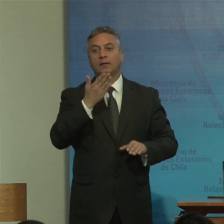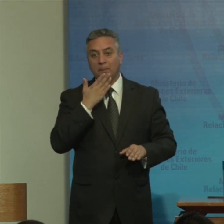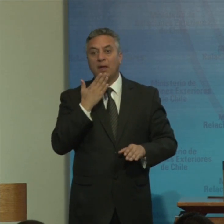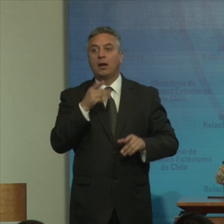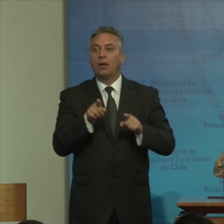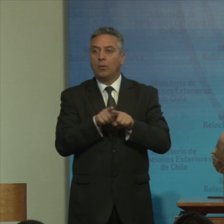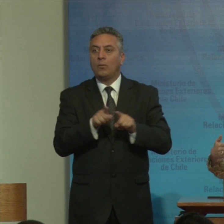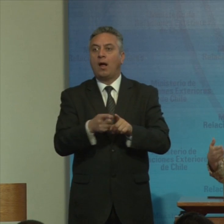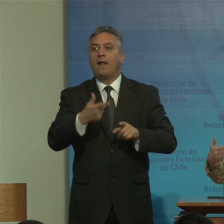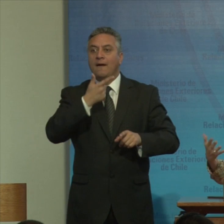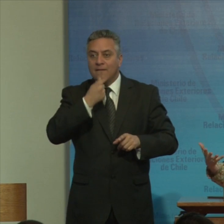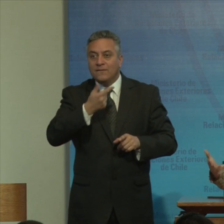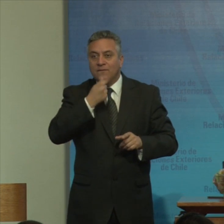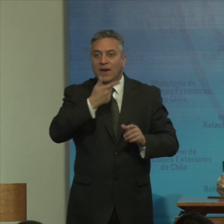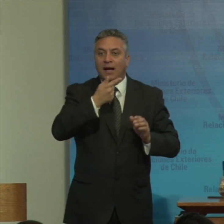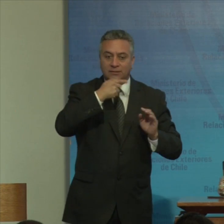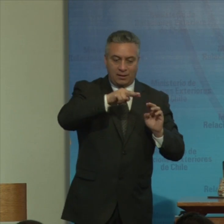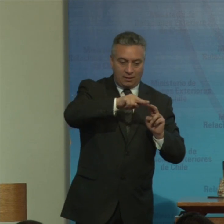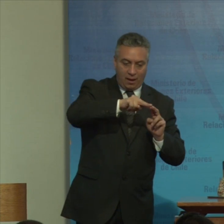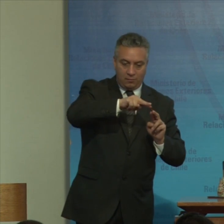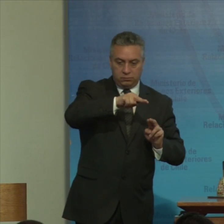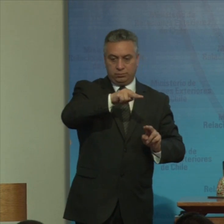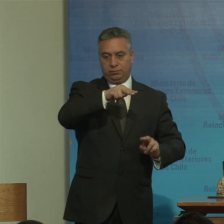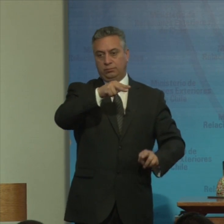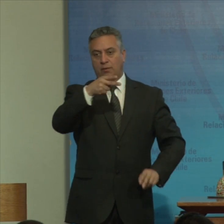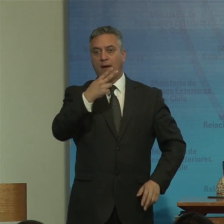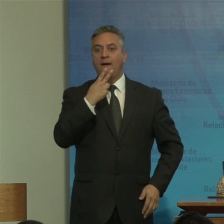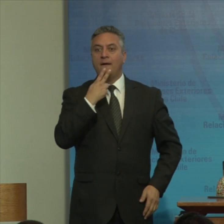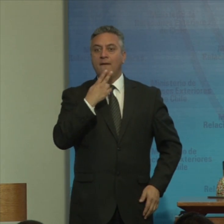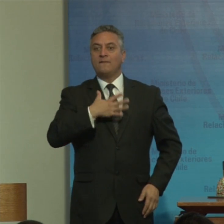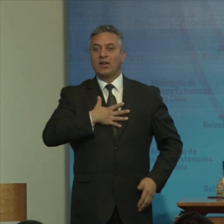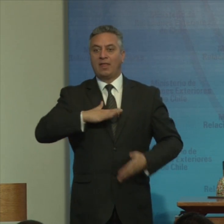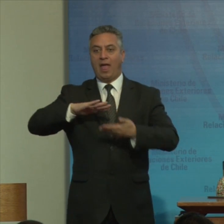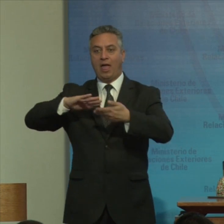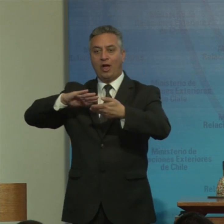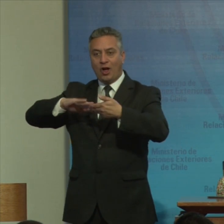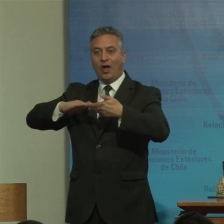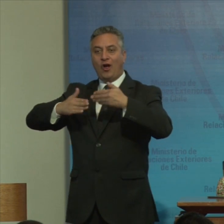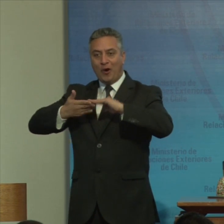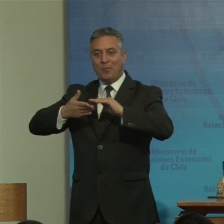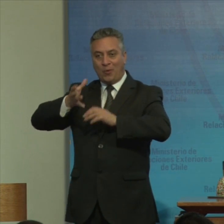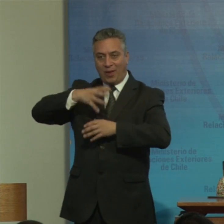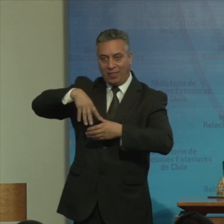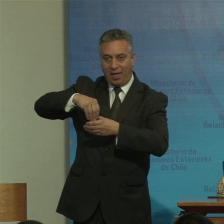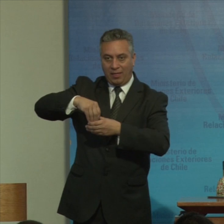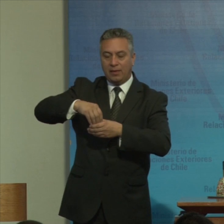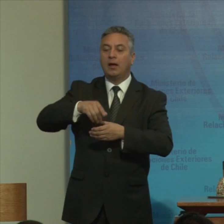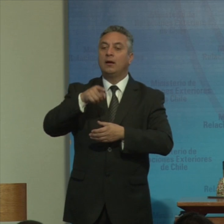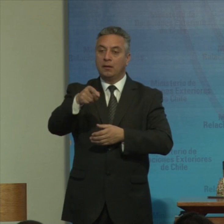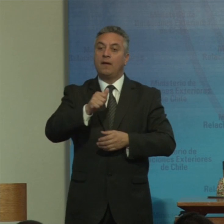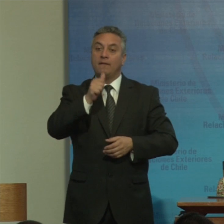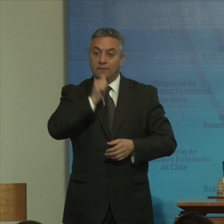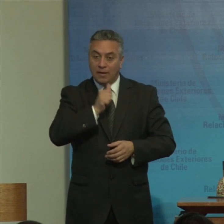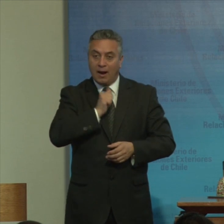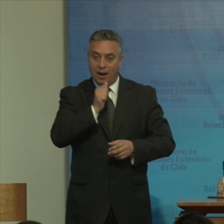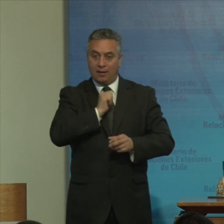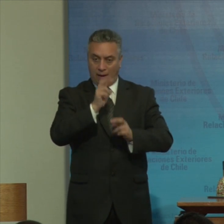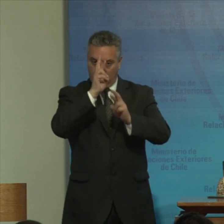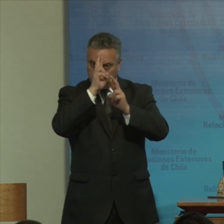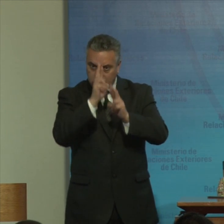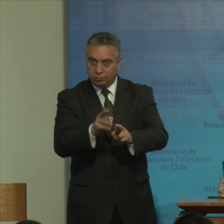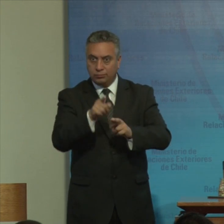facilite la transición a la vida en las comunidades la falta de reconocimiento de la capacidad